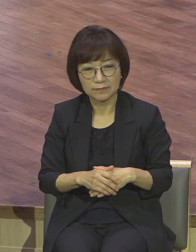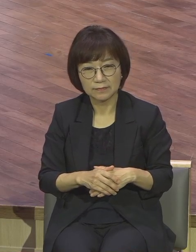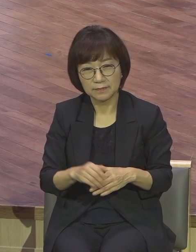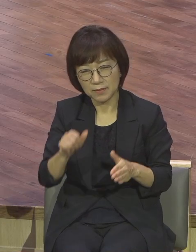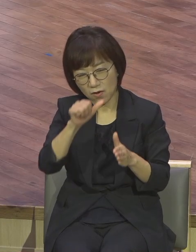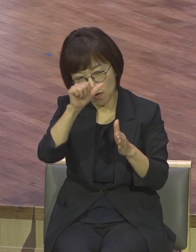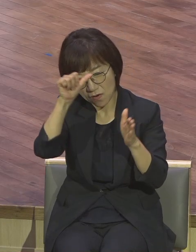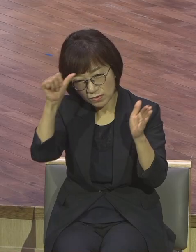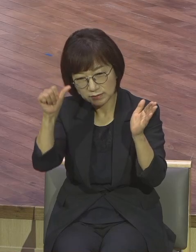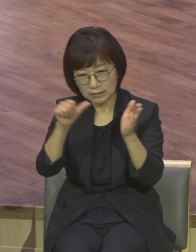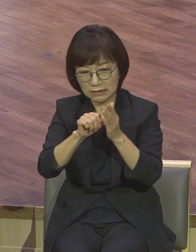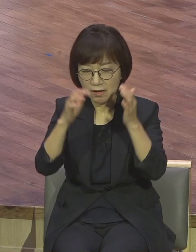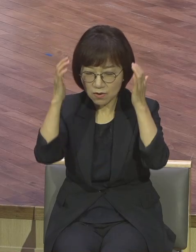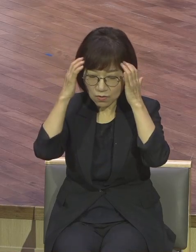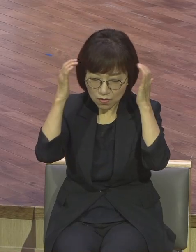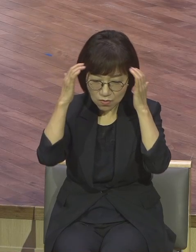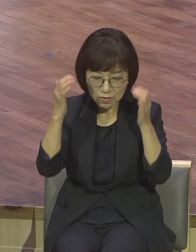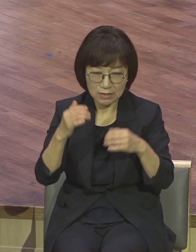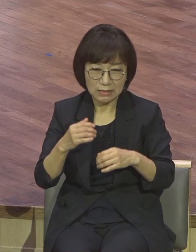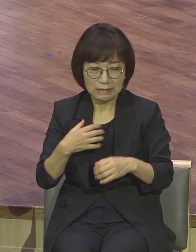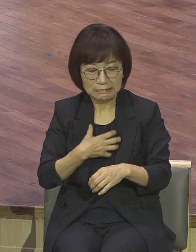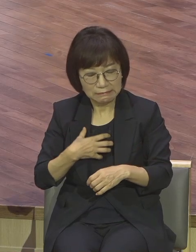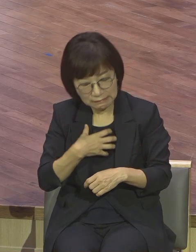살아 맨날 부정직이야 맨날 염려 속에 있어